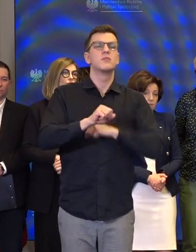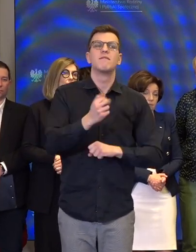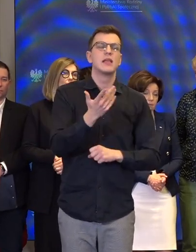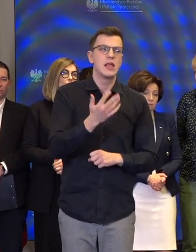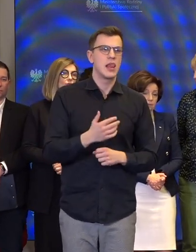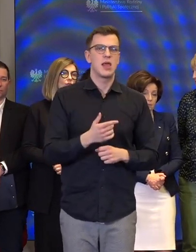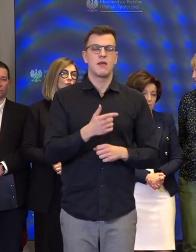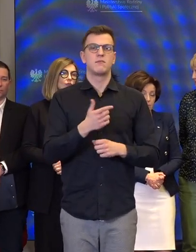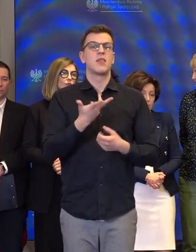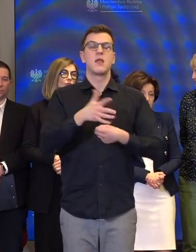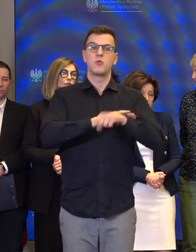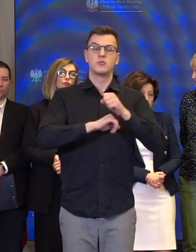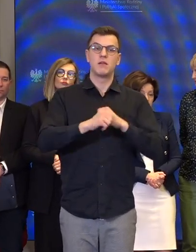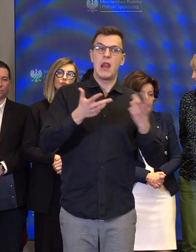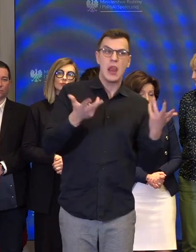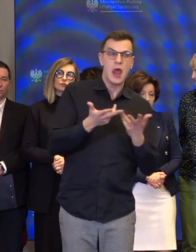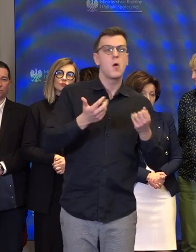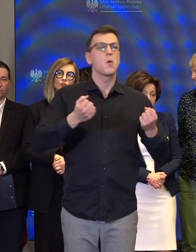niepełnosprawności,